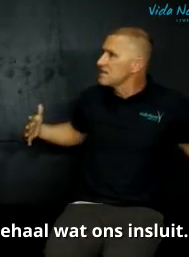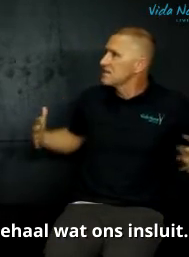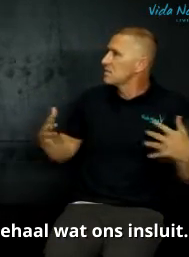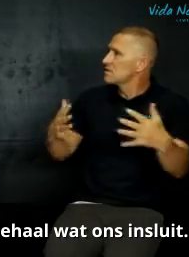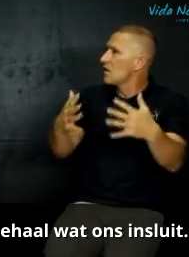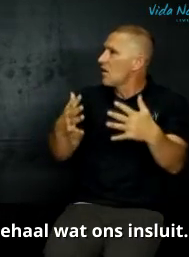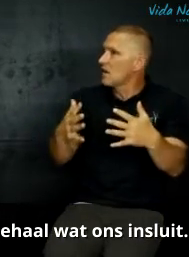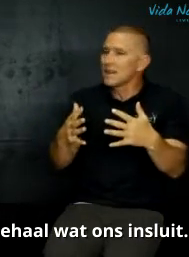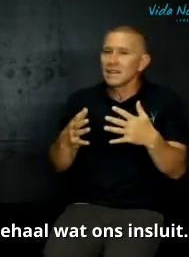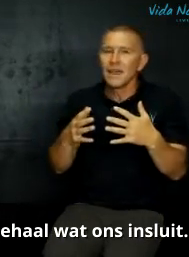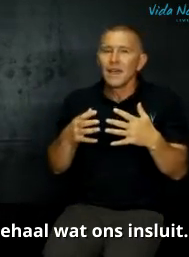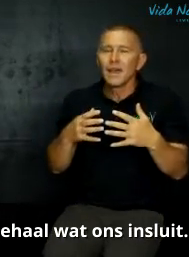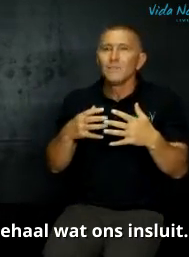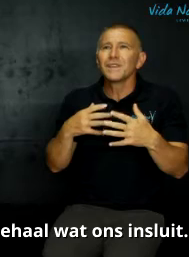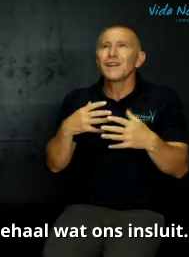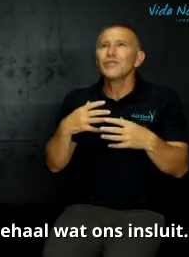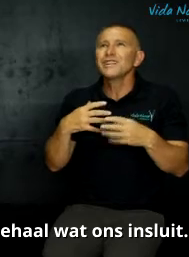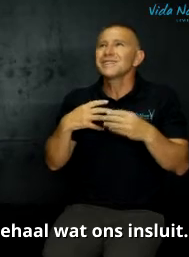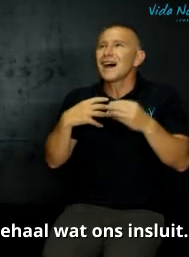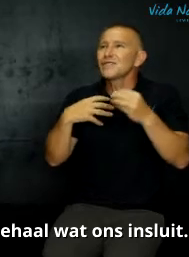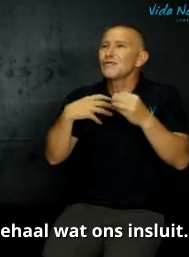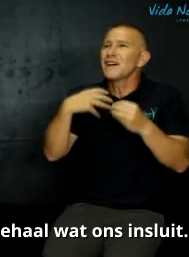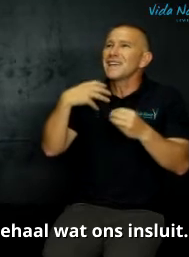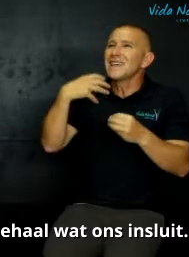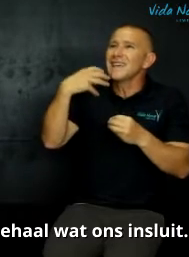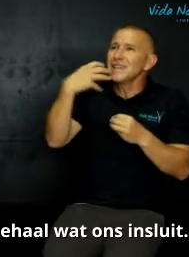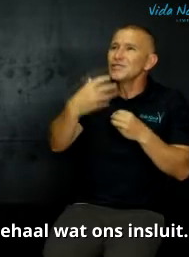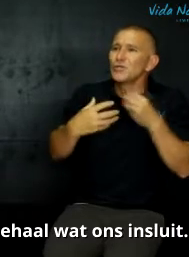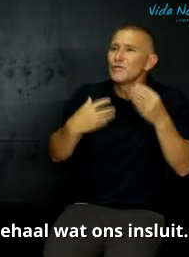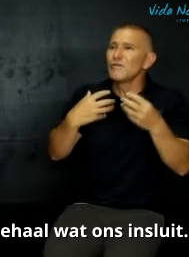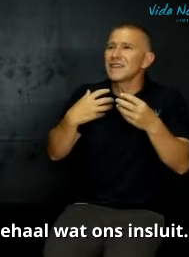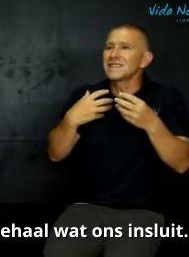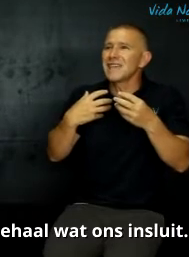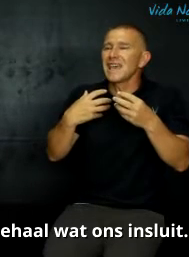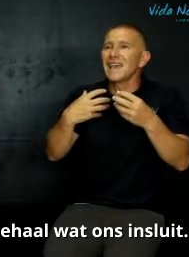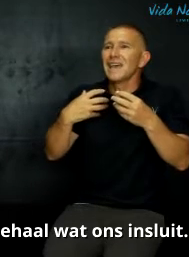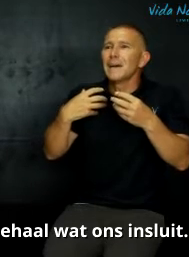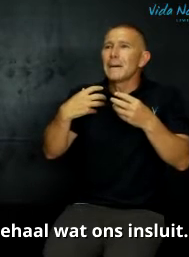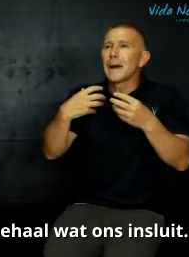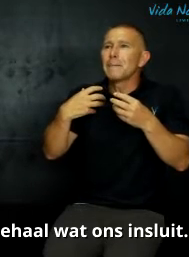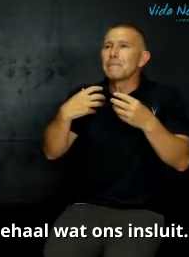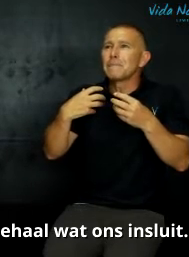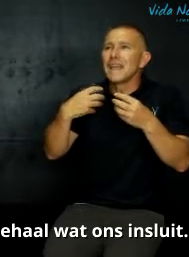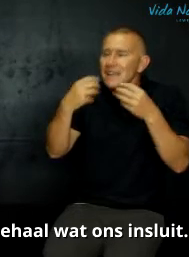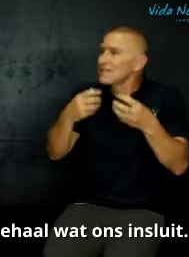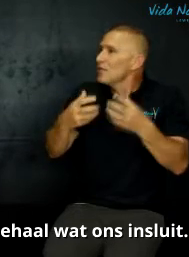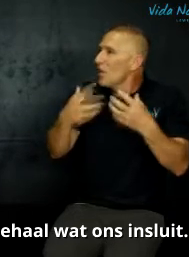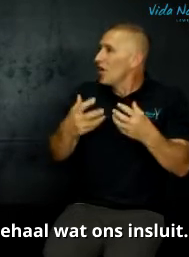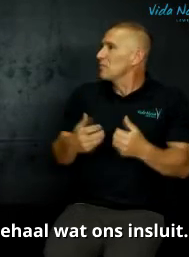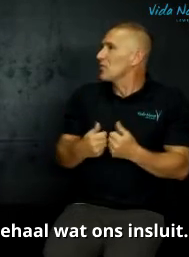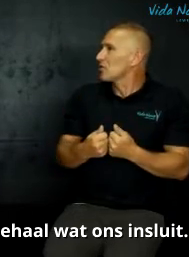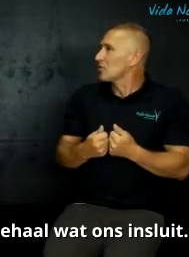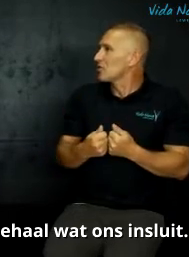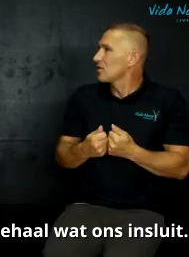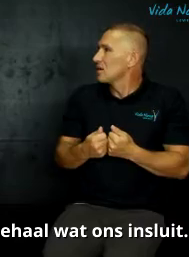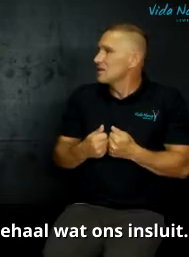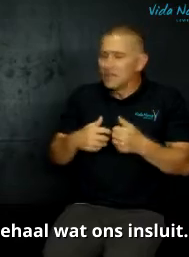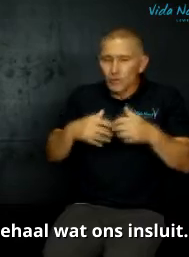disciples behal het met ander woorde dit is asof hy iets doen wat sê jylle is gewaarborg die